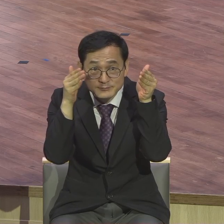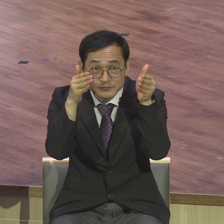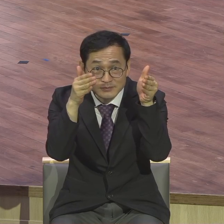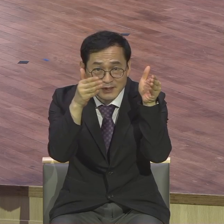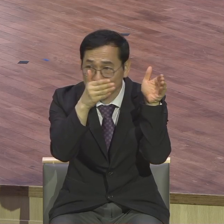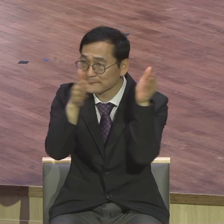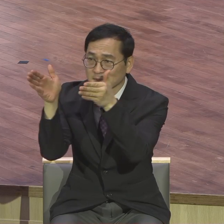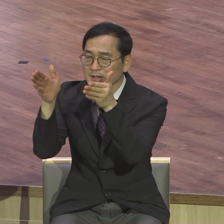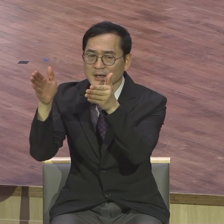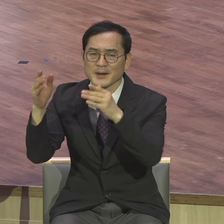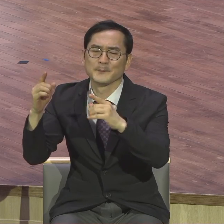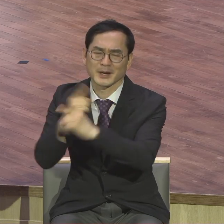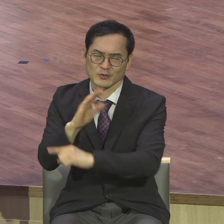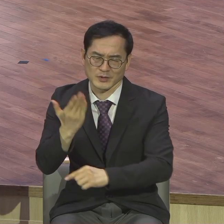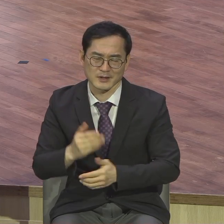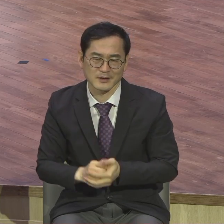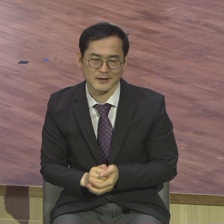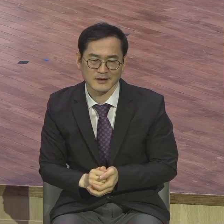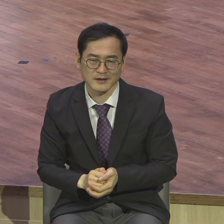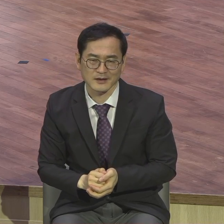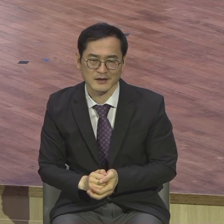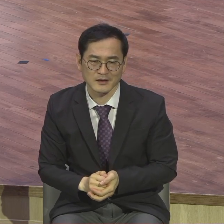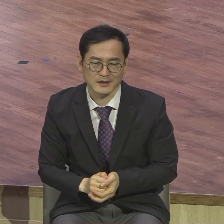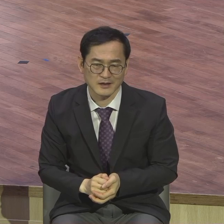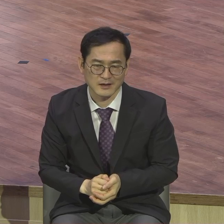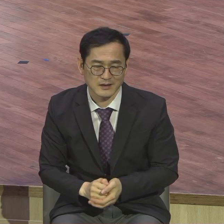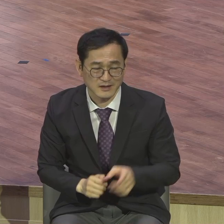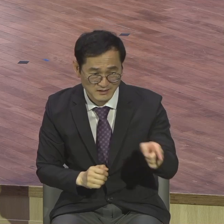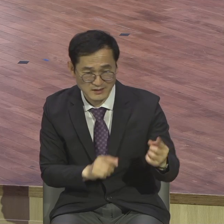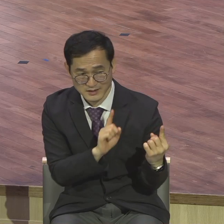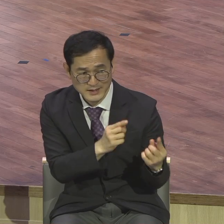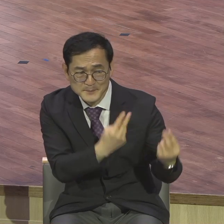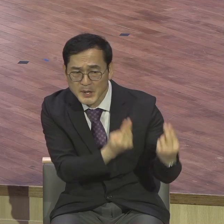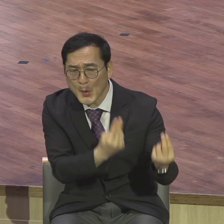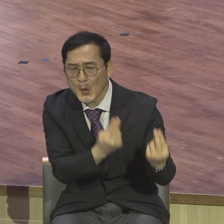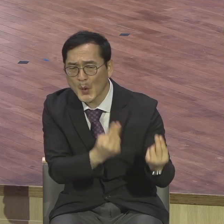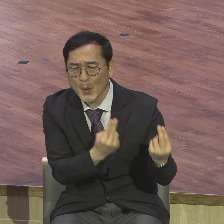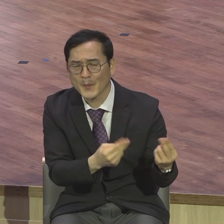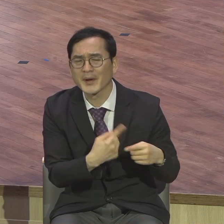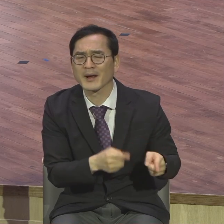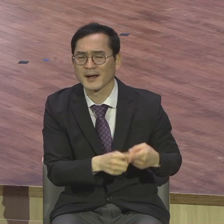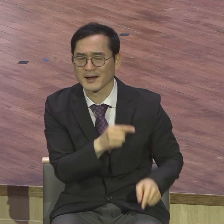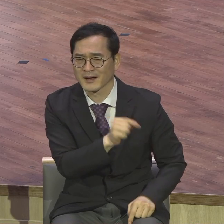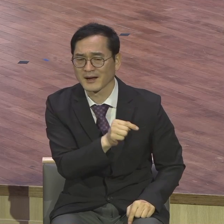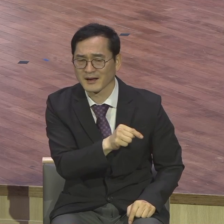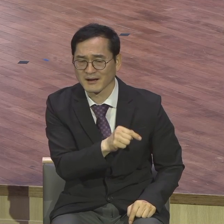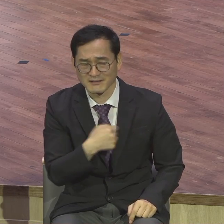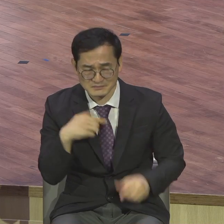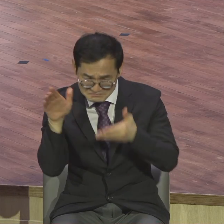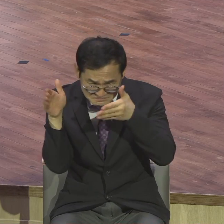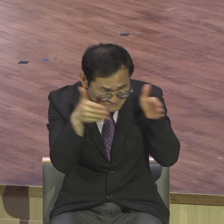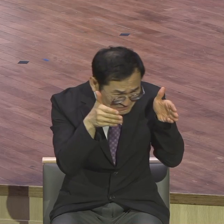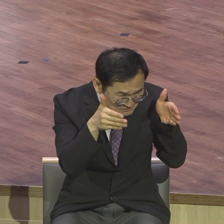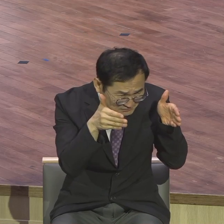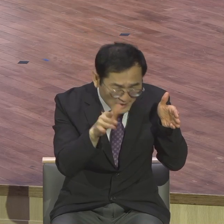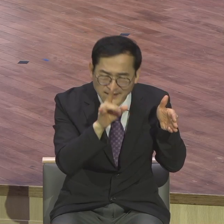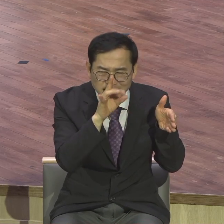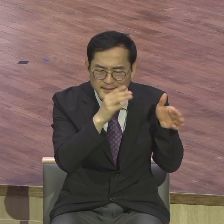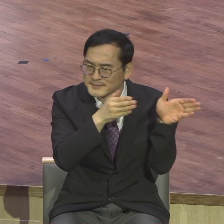%가 다 상대평가에 잡혀 있어요. 성경하고 다른 생각을 하고 있습니다. 여러분의 신앙